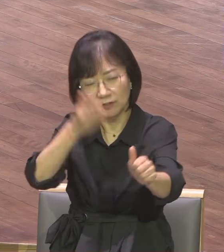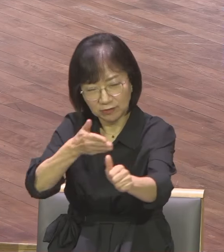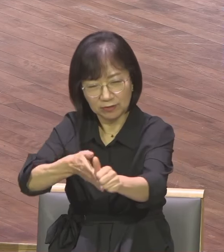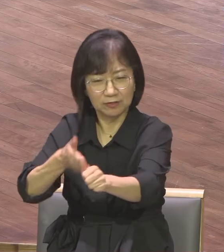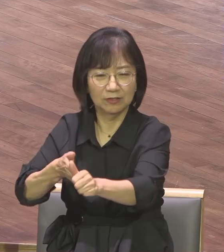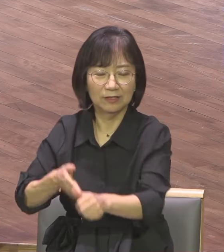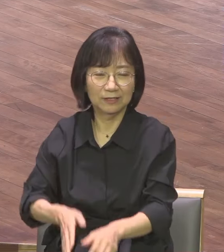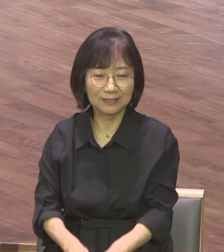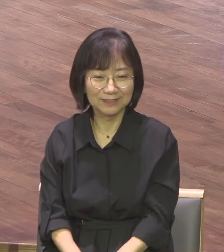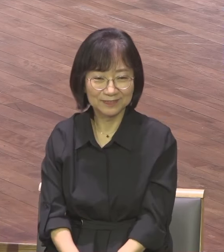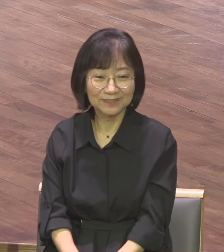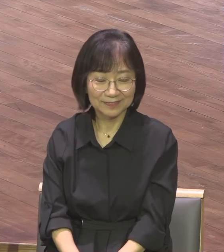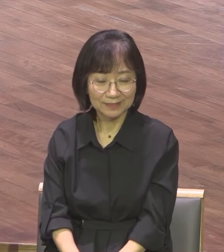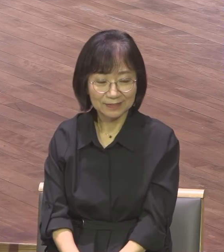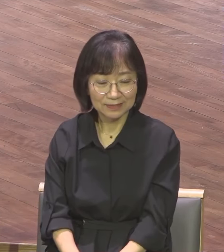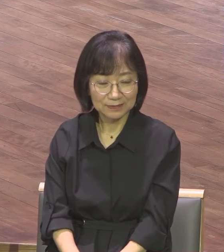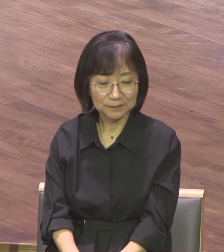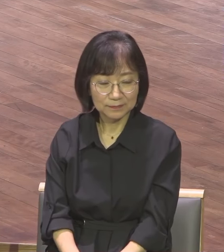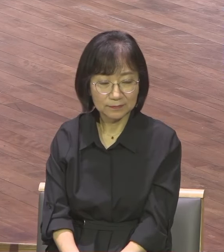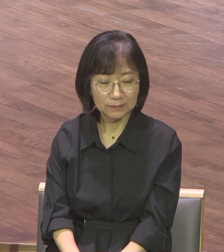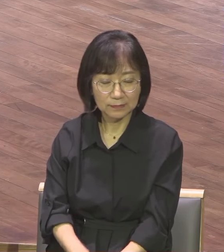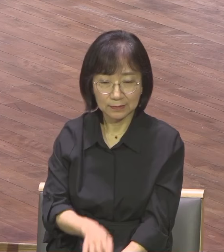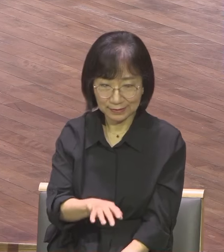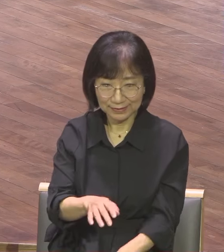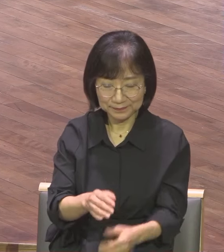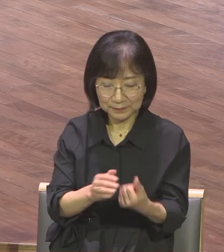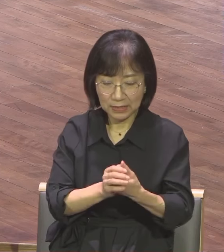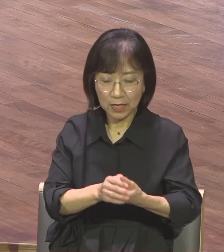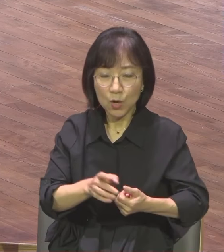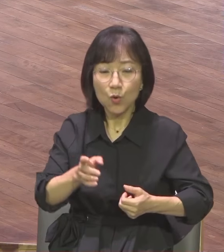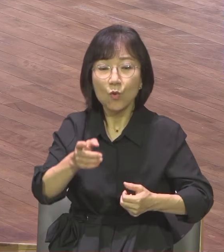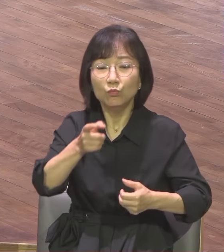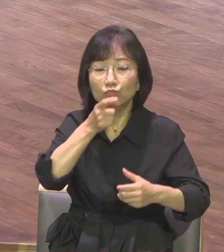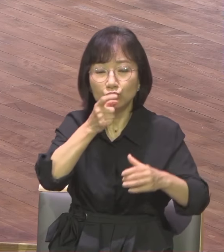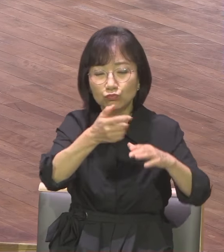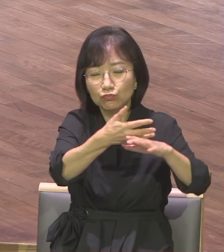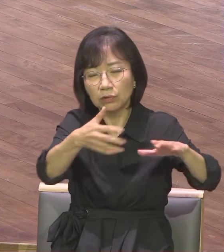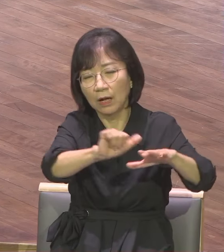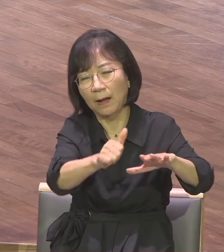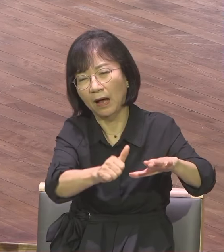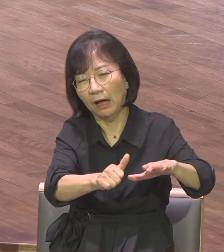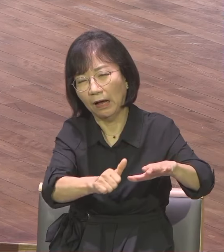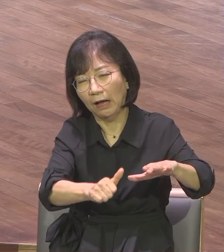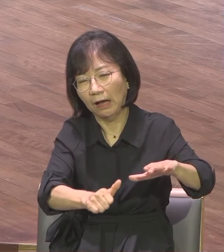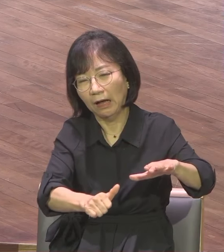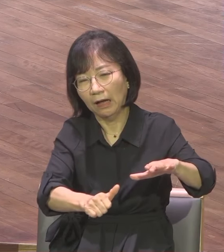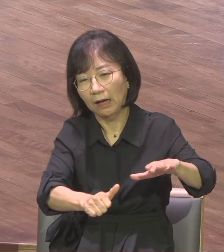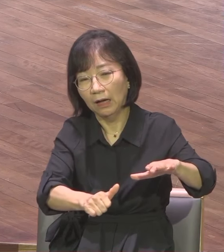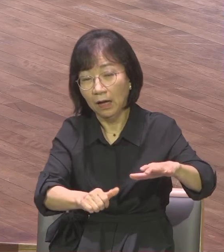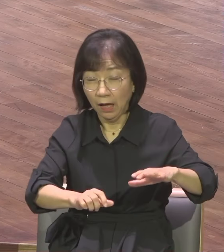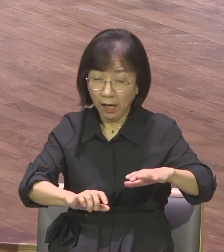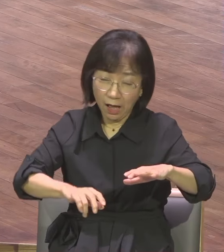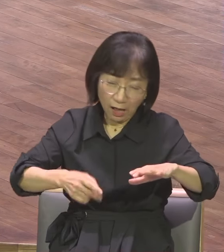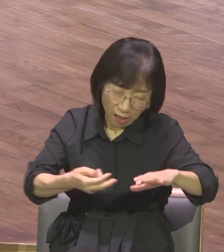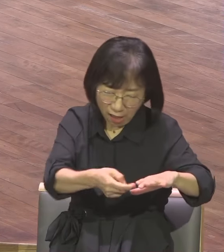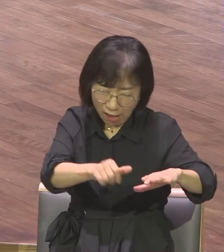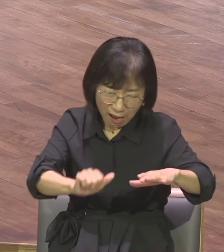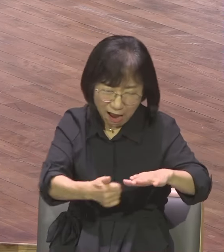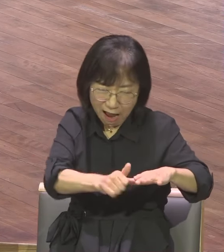물에 빠져 허우적거리 인생이란 말이야 노력해도 나오지 못합니다 애써도 나오지 못해